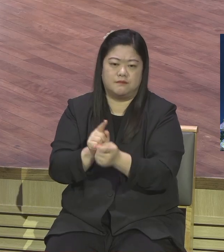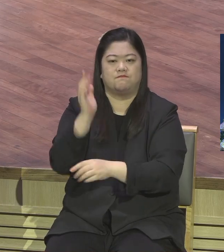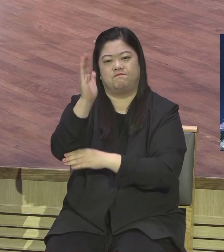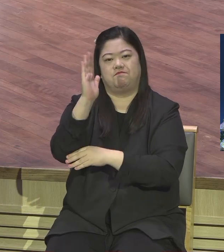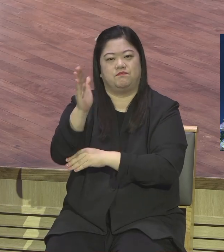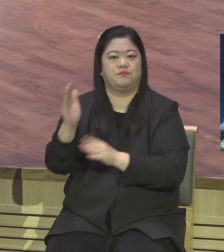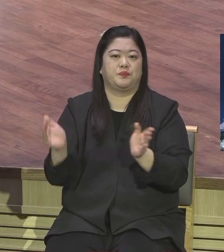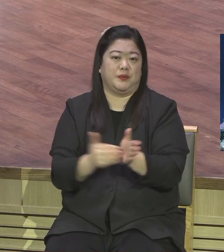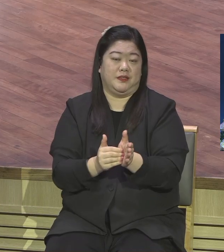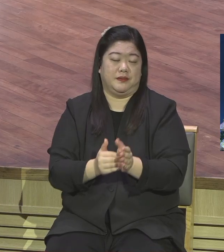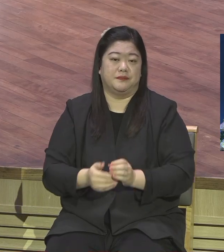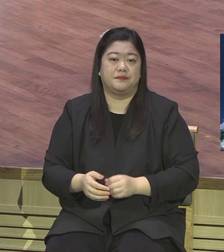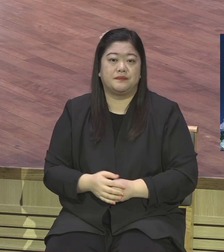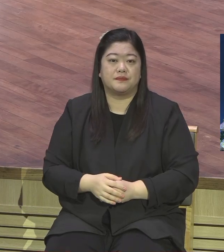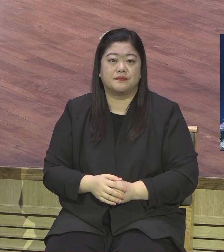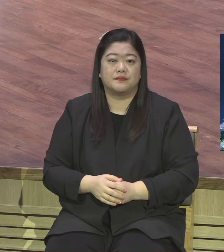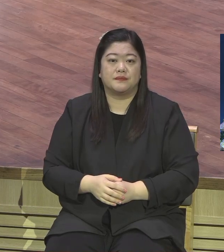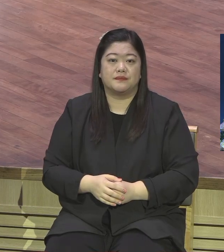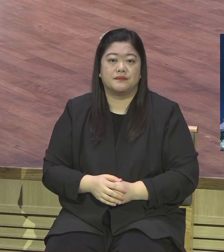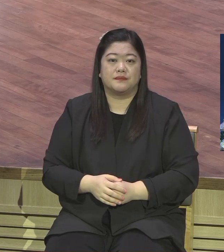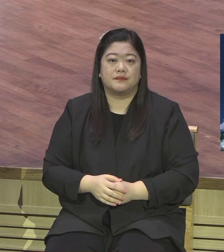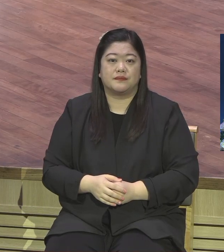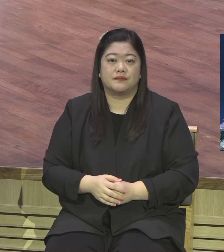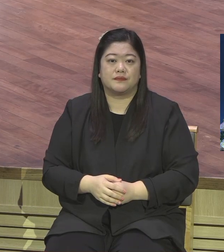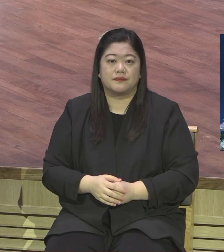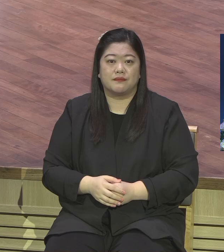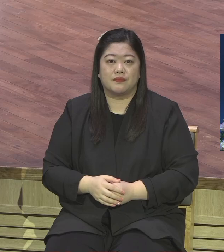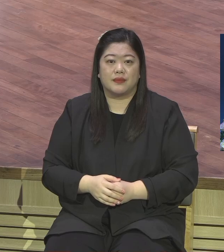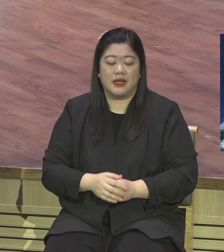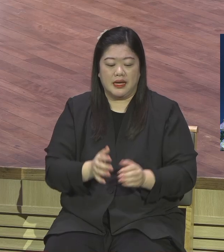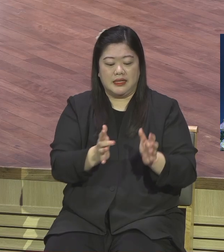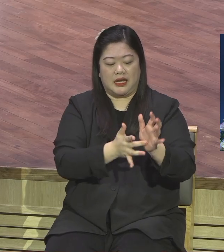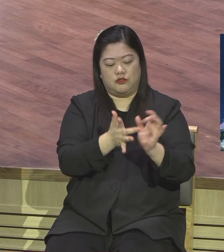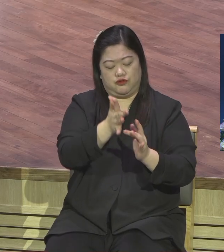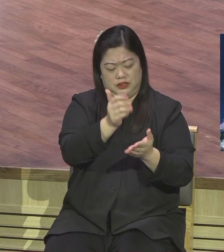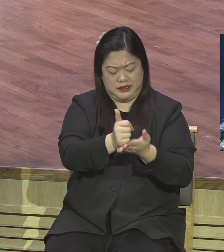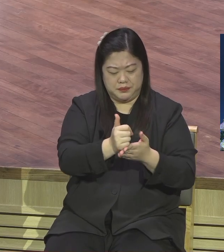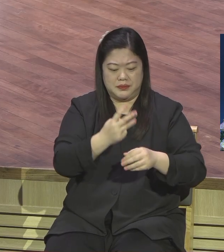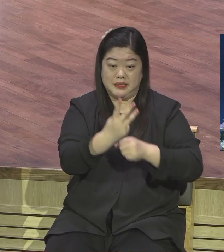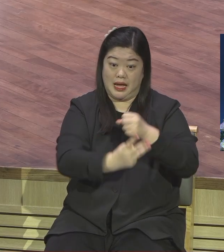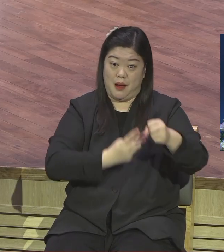부활성천 하시면서 지상에 남긴 지상 대사명이 뭐냐